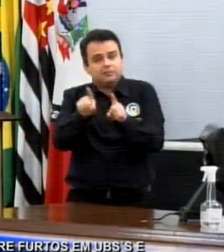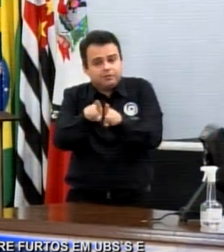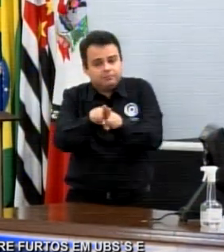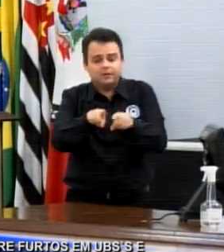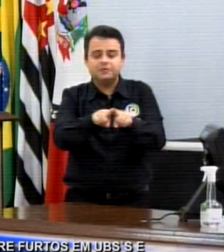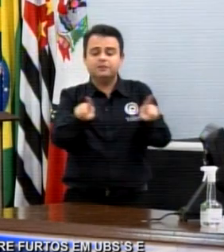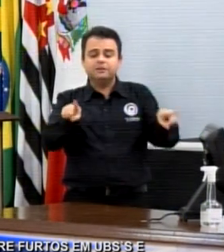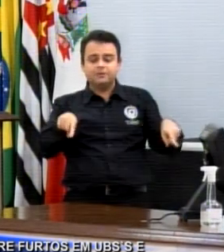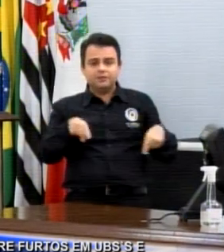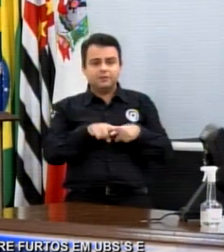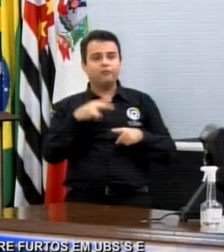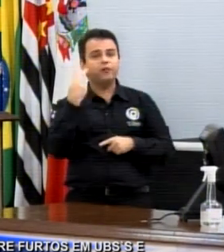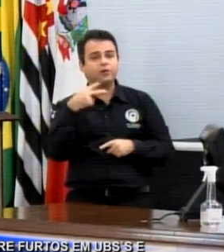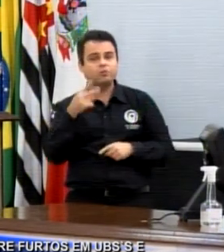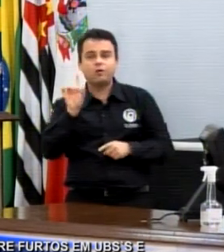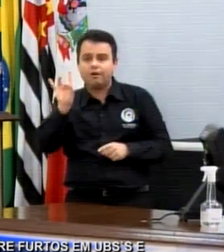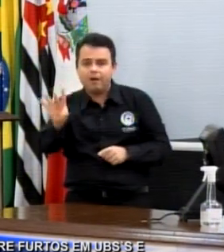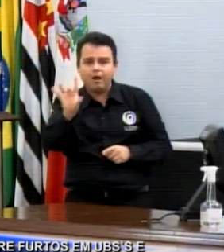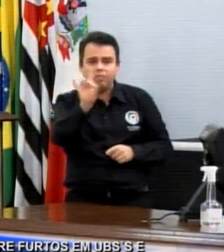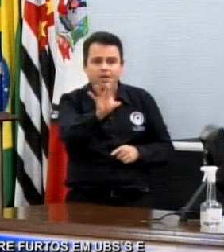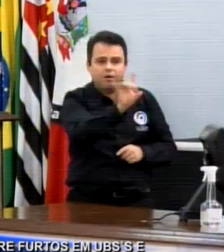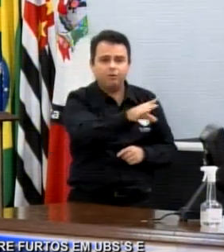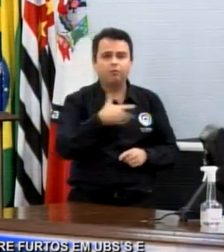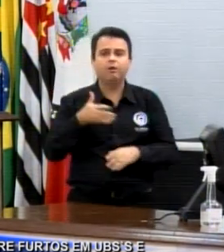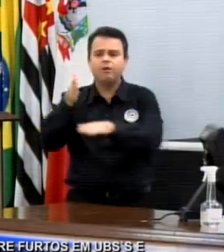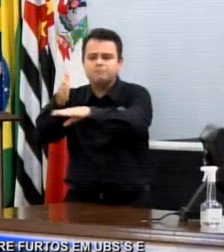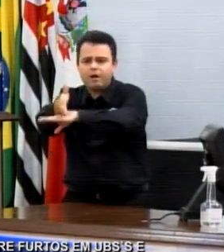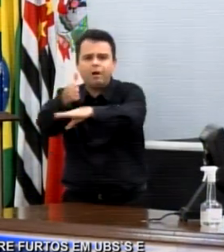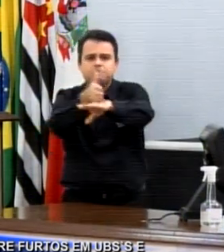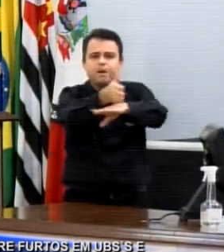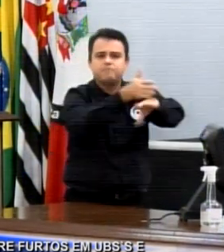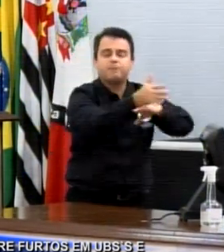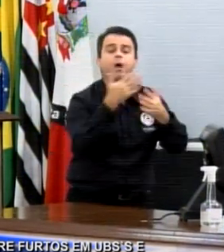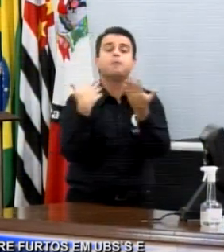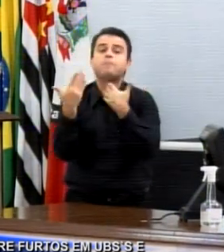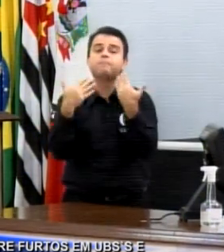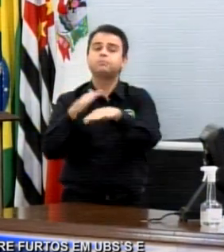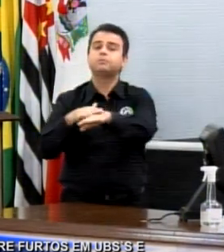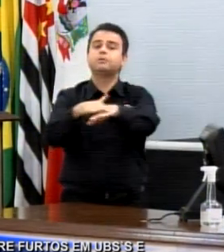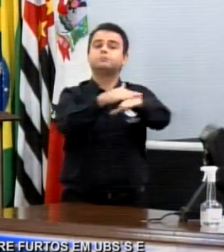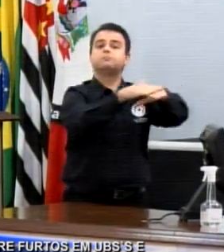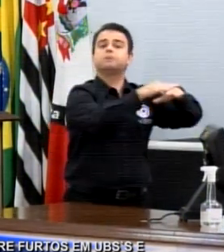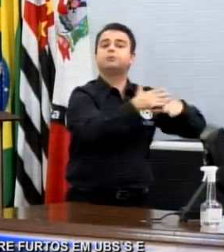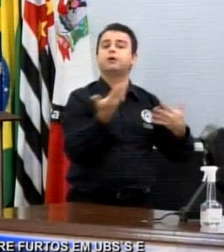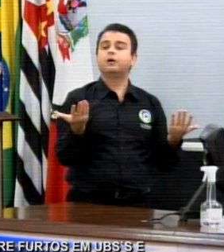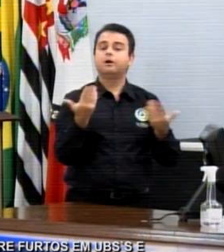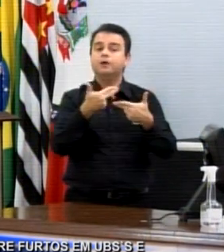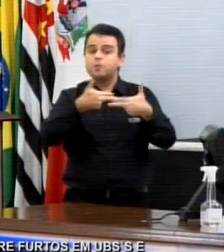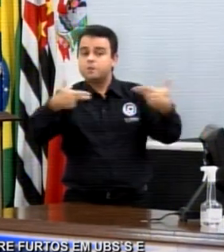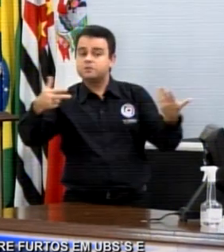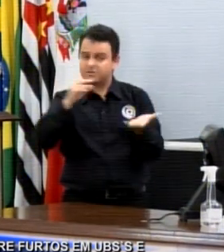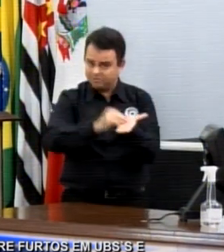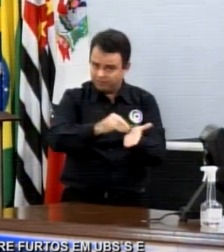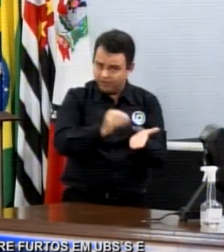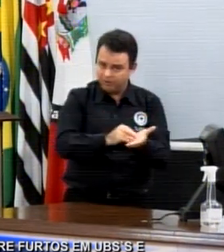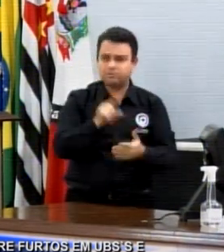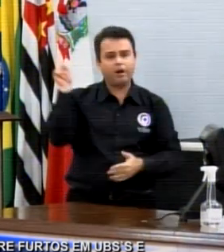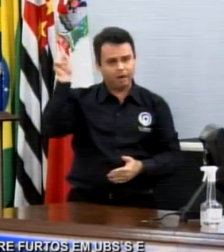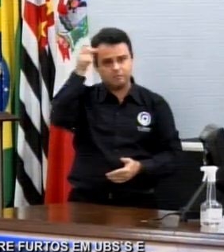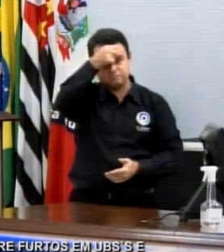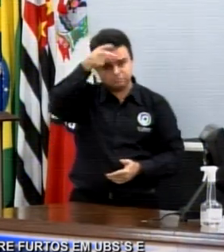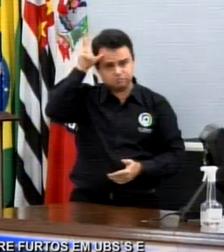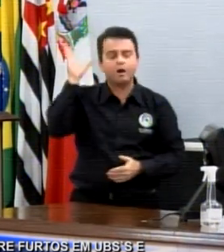Júnior. Fica um dia em cada gabinete para ver o que é bom passar e cobrar o Executivo de algumas situações. E também não